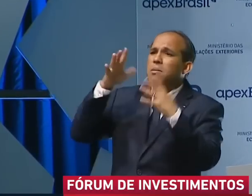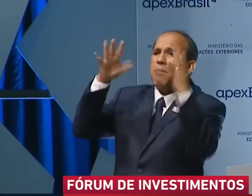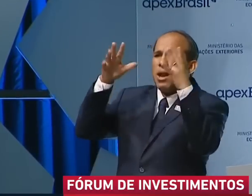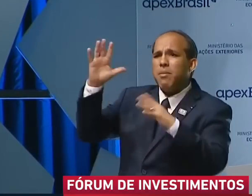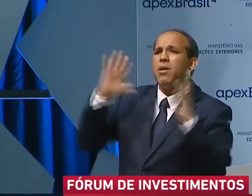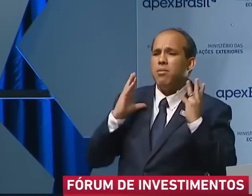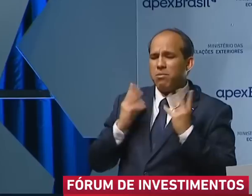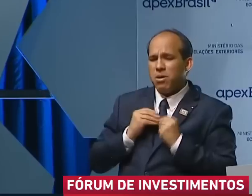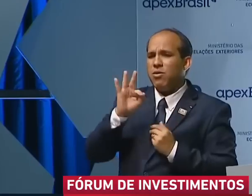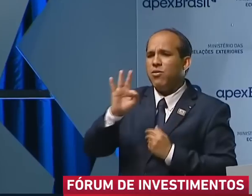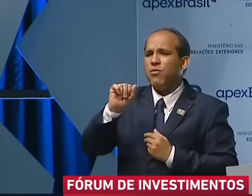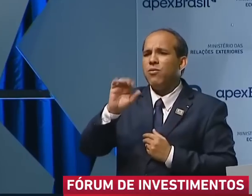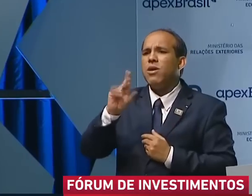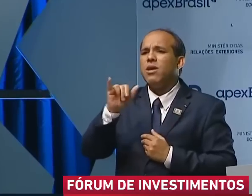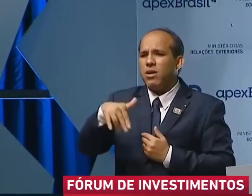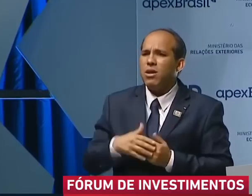ministro Fachin.